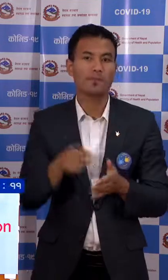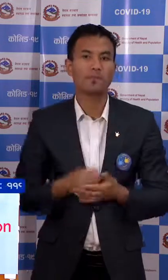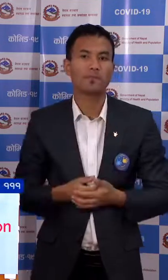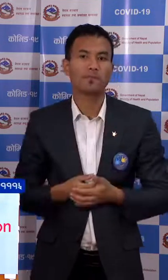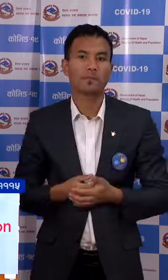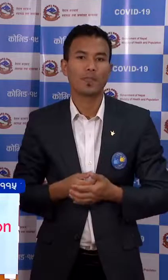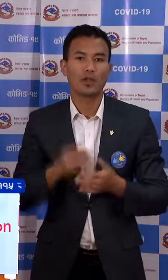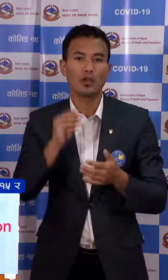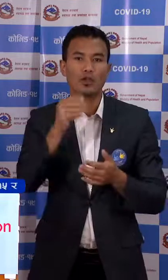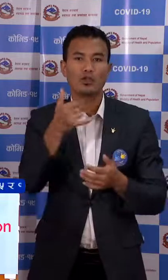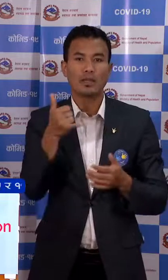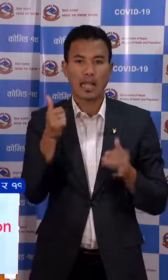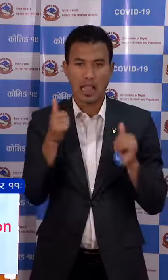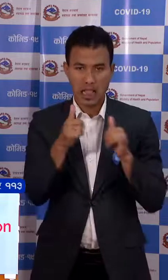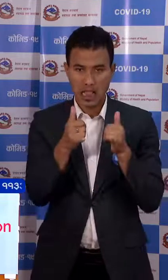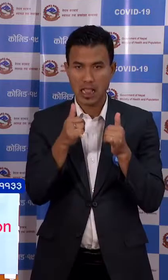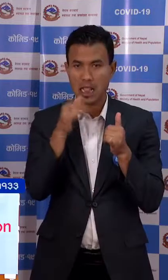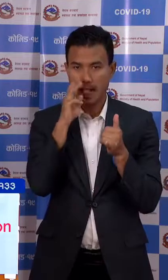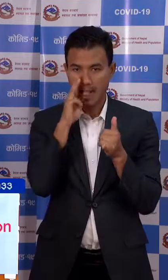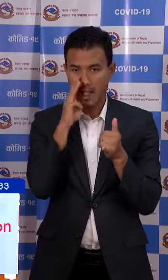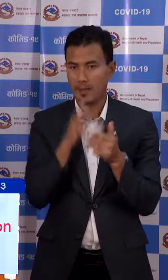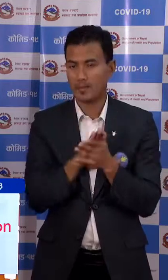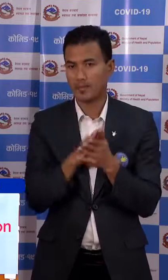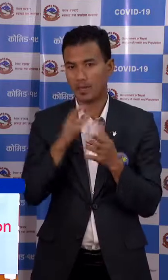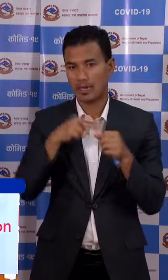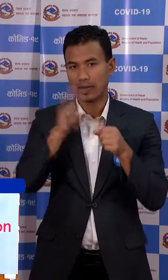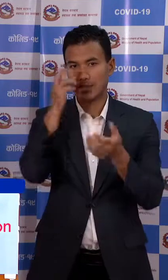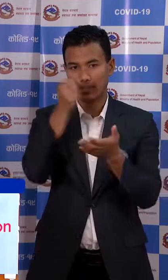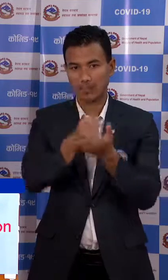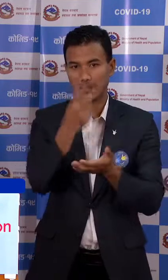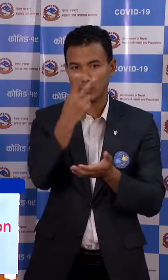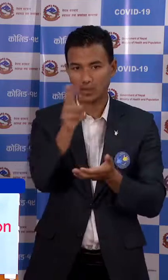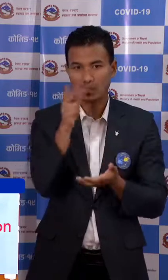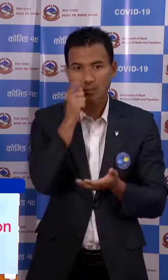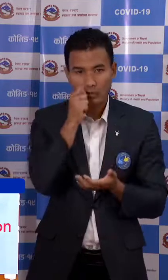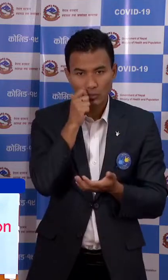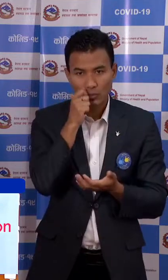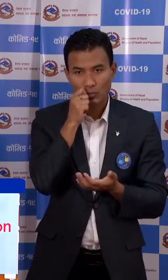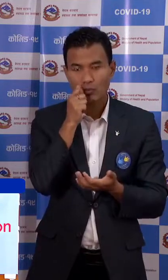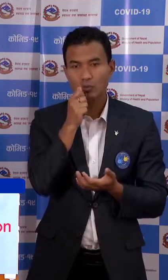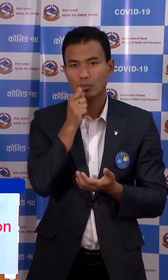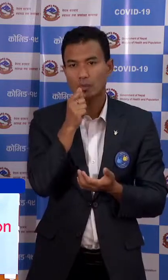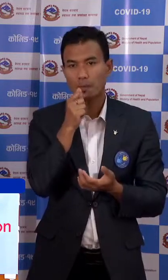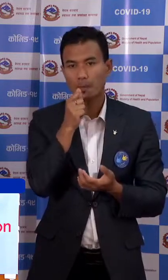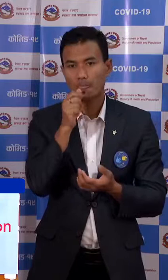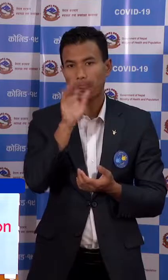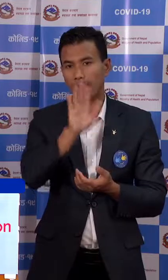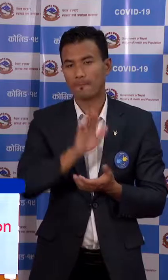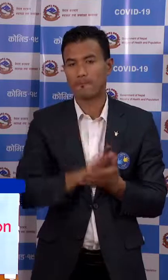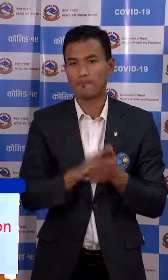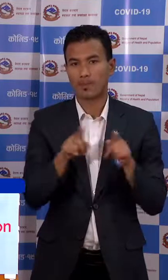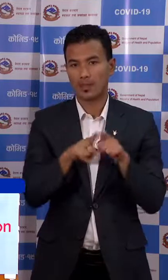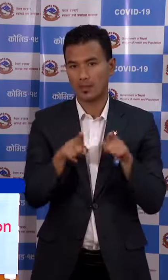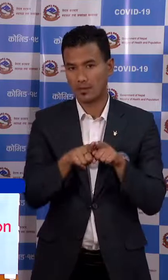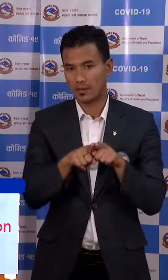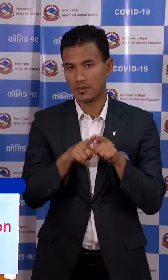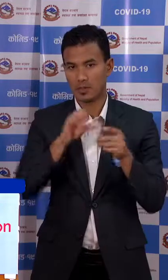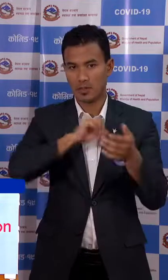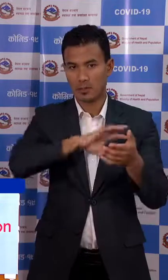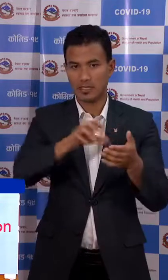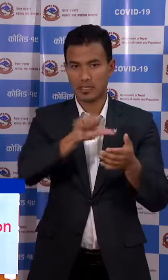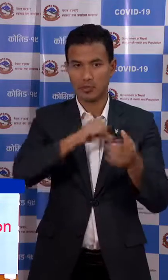दुलिकेल अस्पताल दुलिकेल मां रामेचाप का दुई पूरुस उन्नोंचा तेस्तेगरी